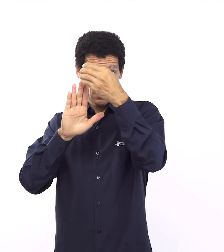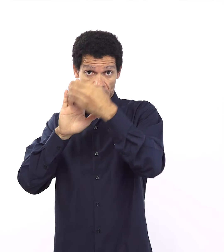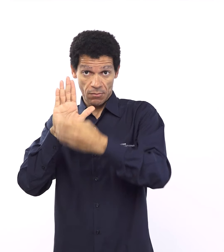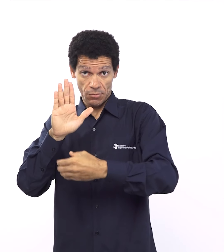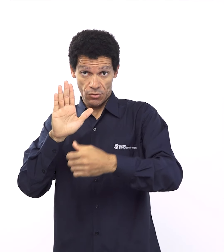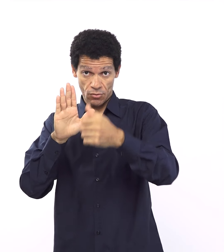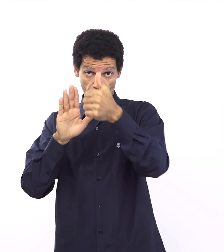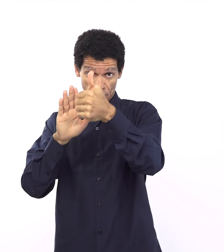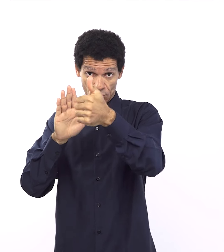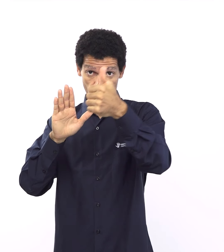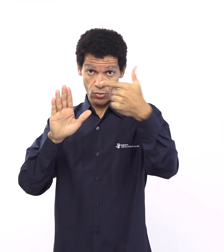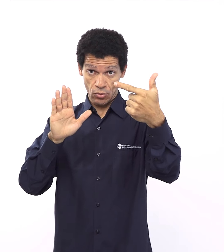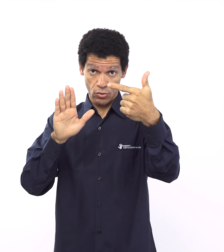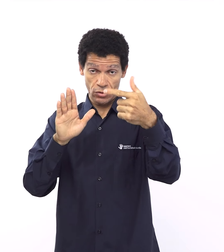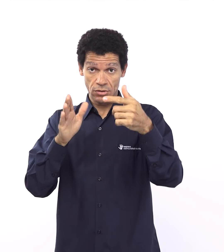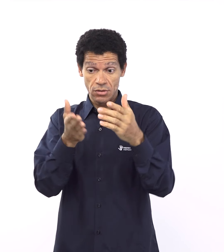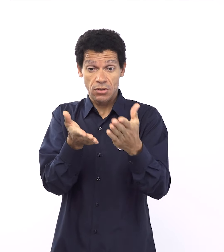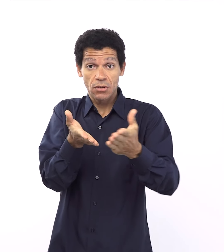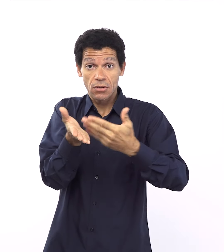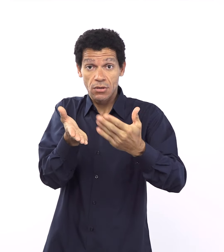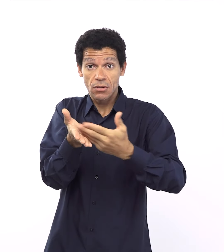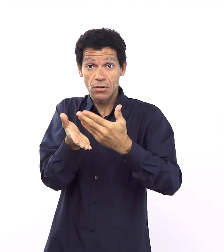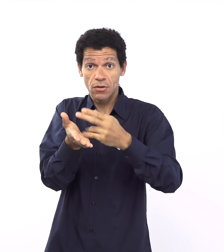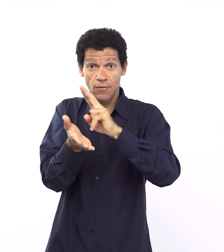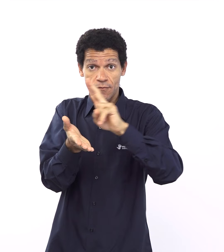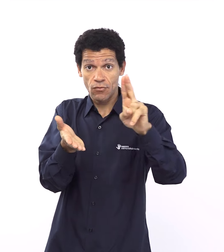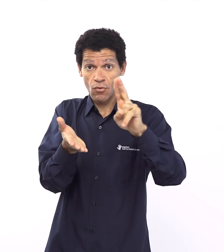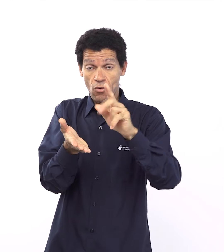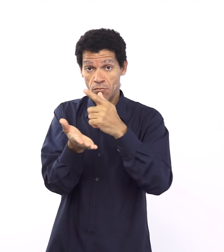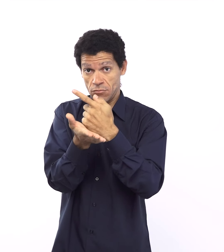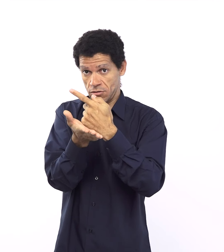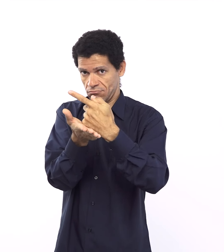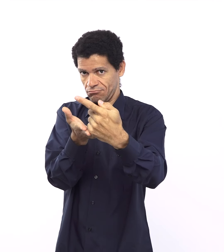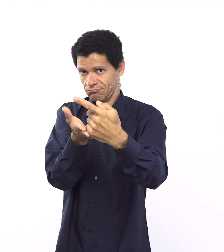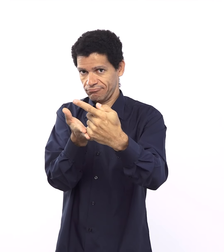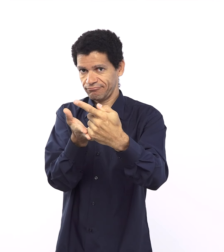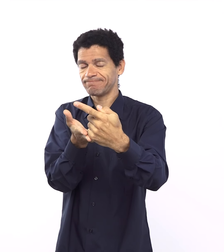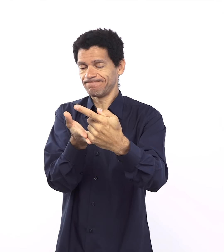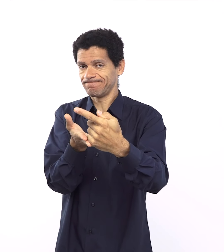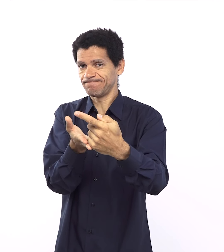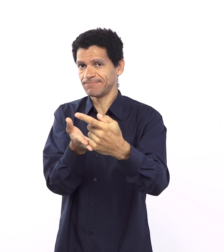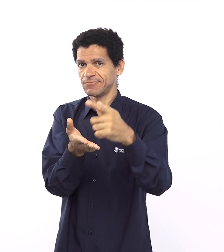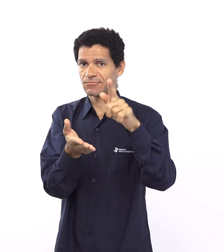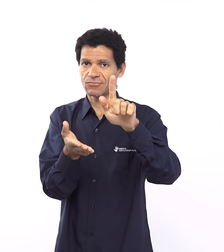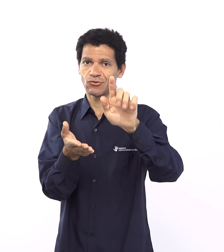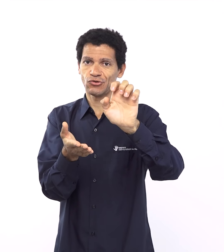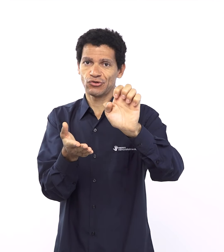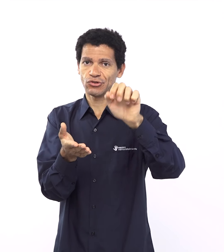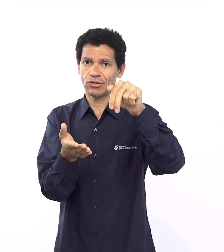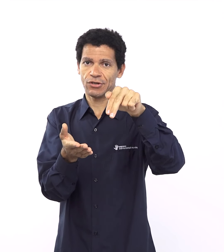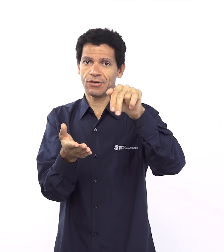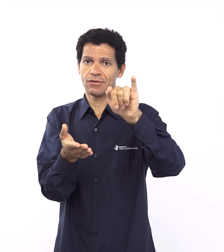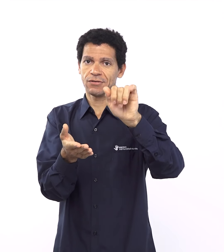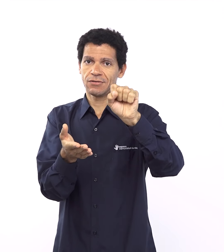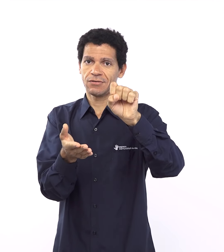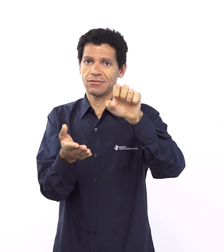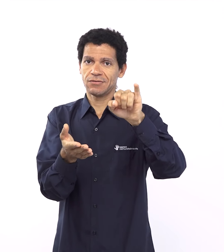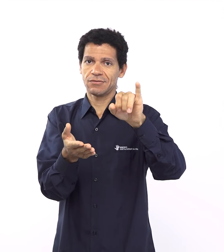sai da tua terra, da tua parentela, e da casa do teu pai, e vá para a terra que eu lhe mostrarei. Farei de você uma grande